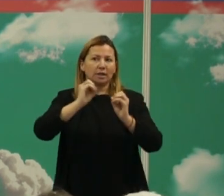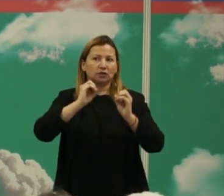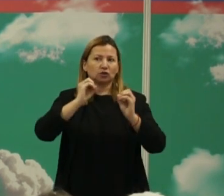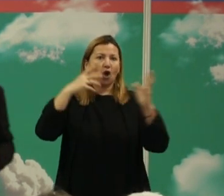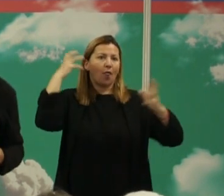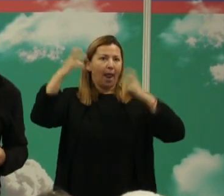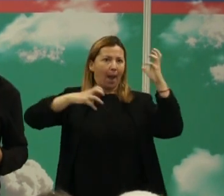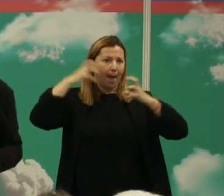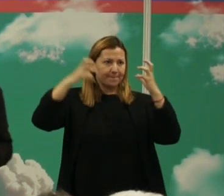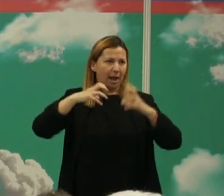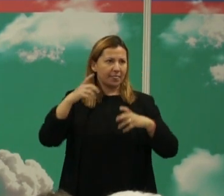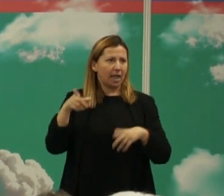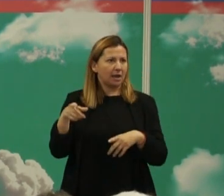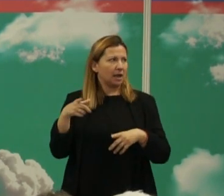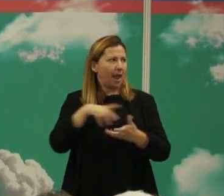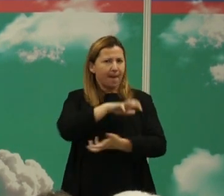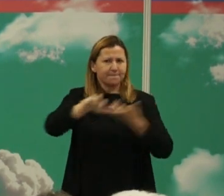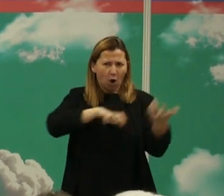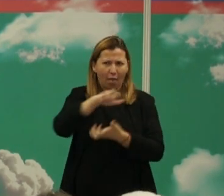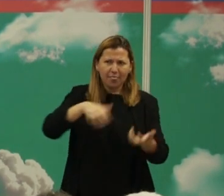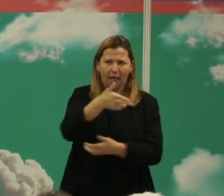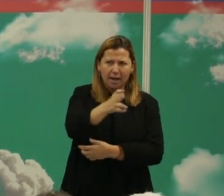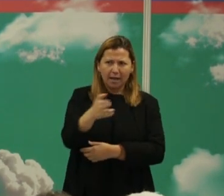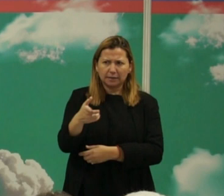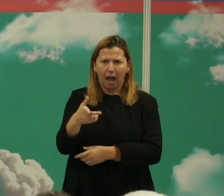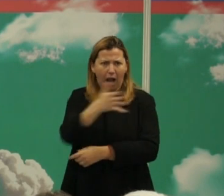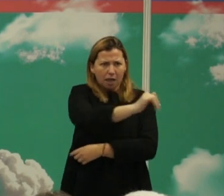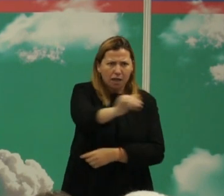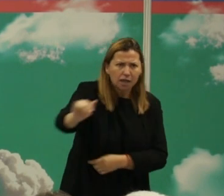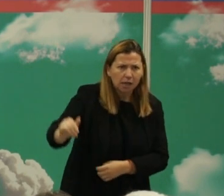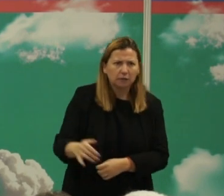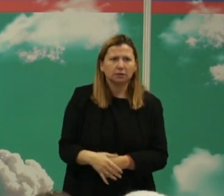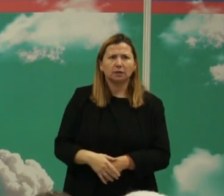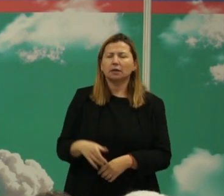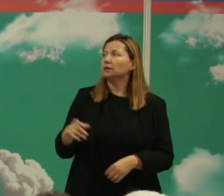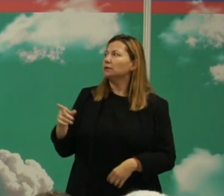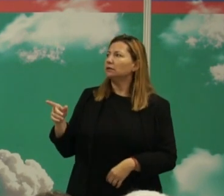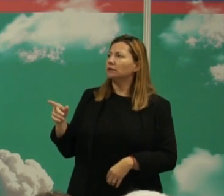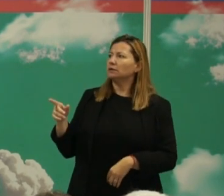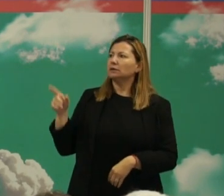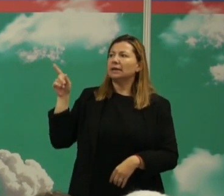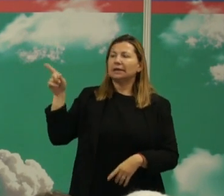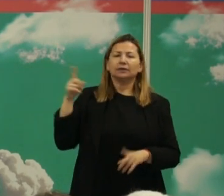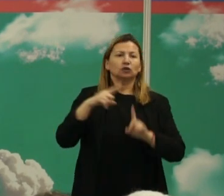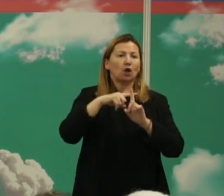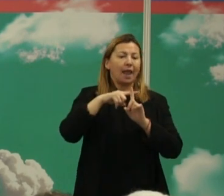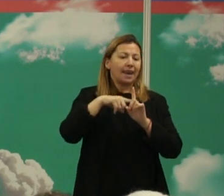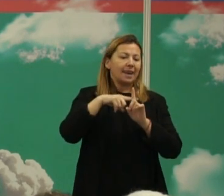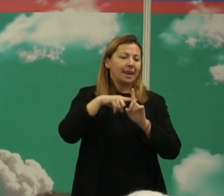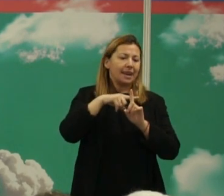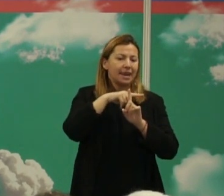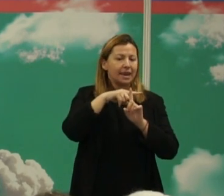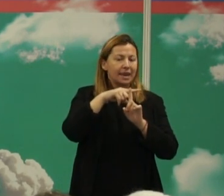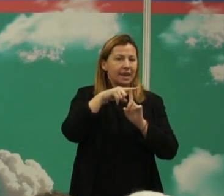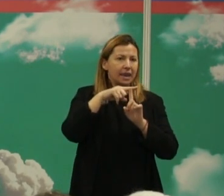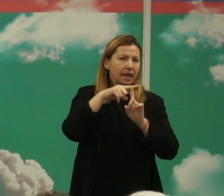muchas especies que manifiestan violencia letal y esto está esto no es el nivel probablemente real esto